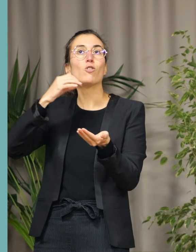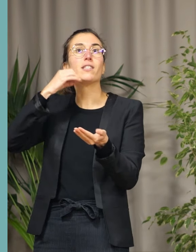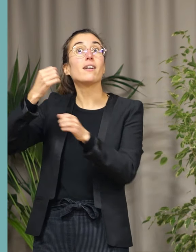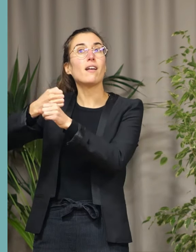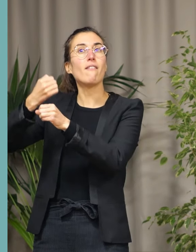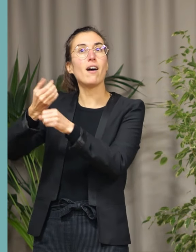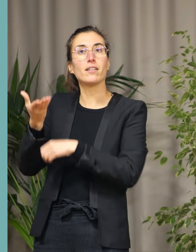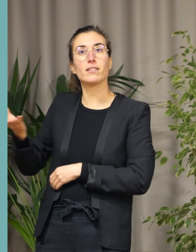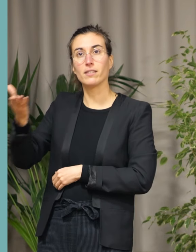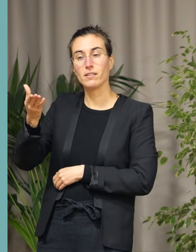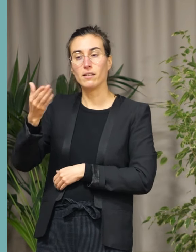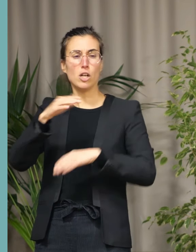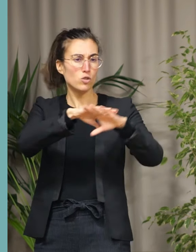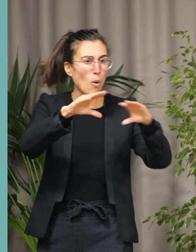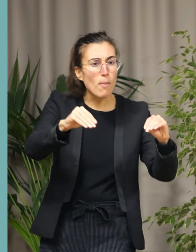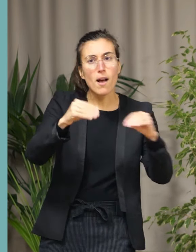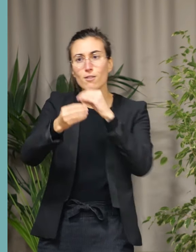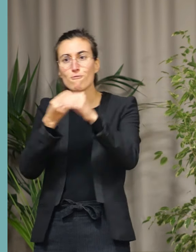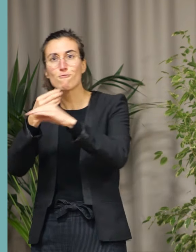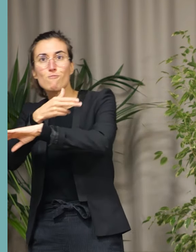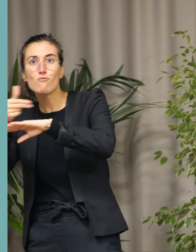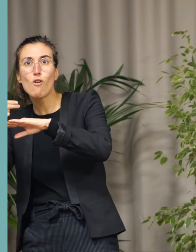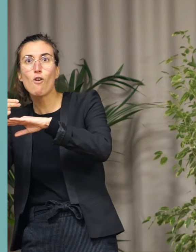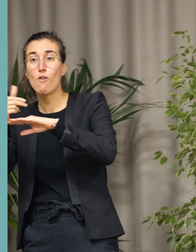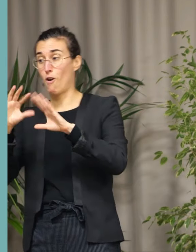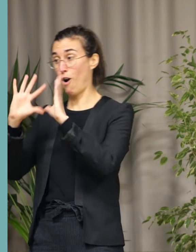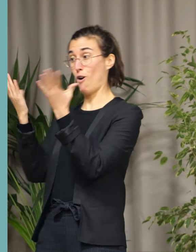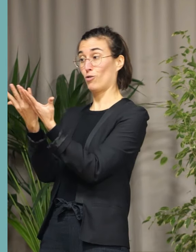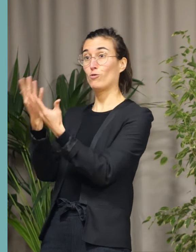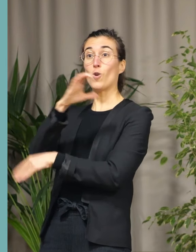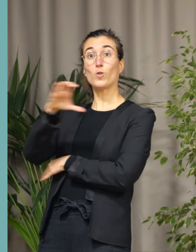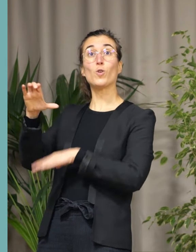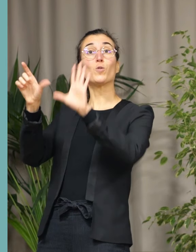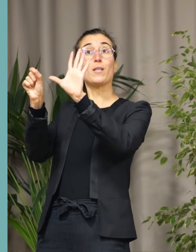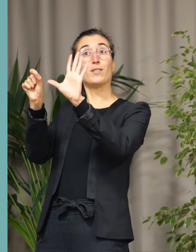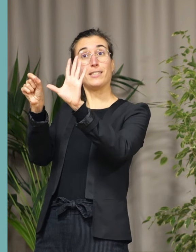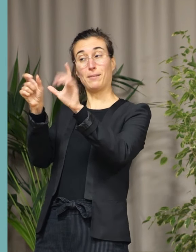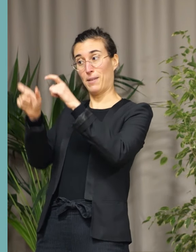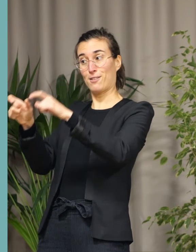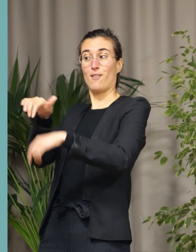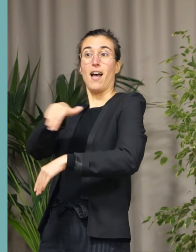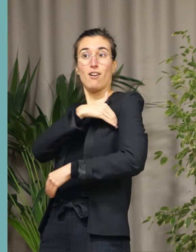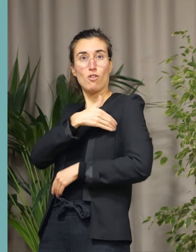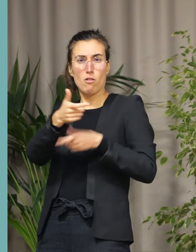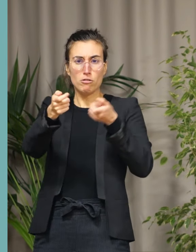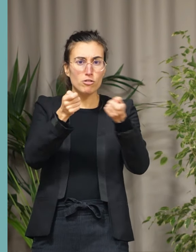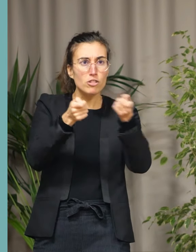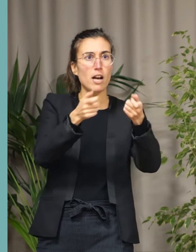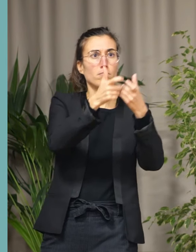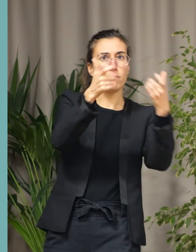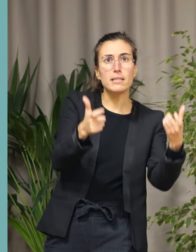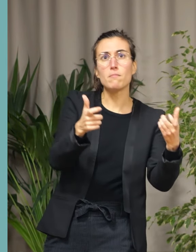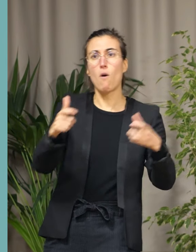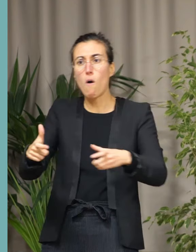au bureau, ce sont plus de 170 agents qui gèrent nos structures, bâtiments et espaces publics.